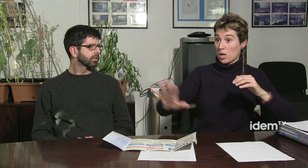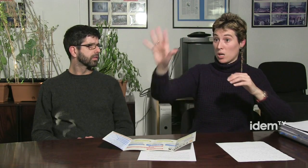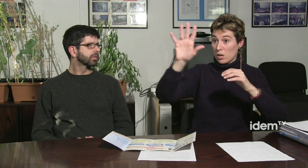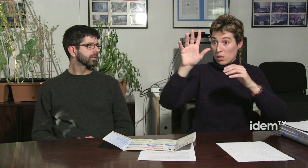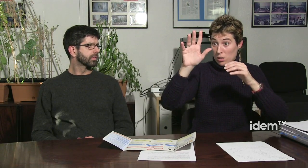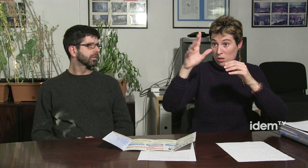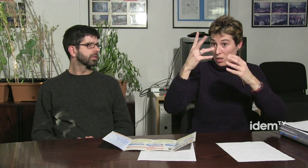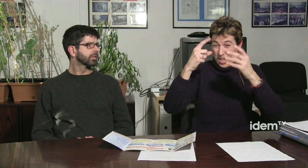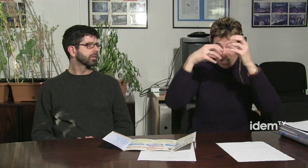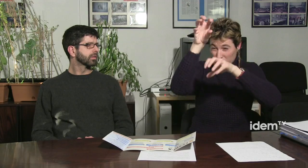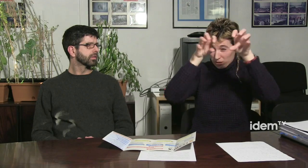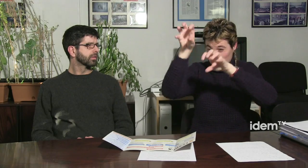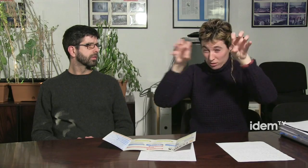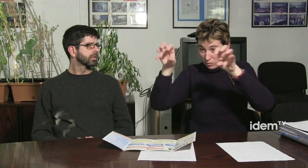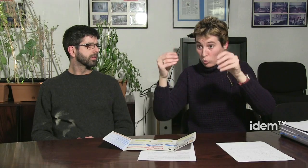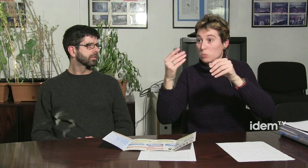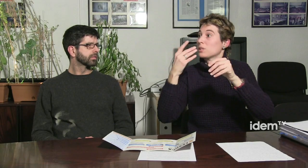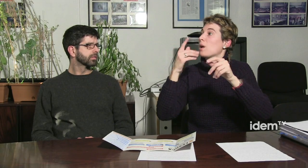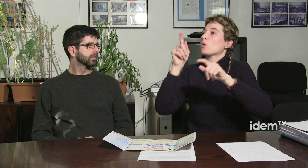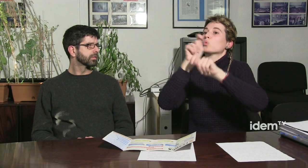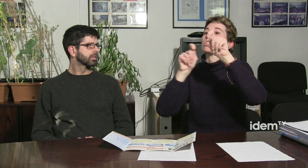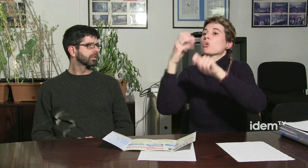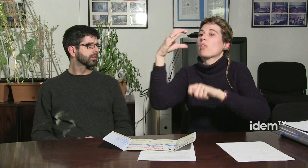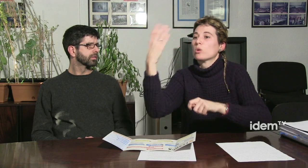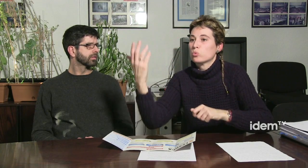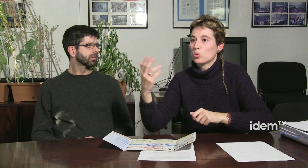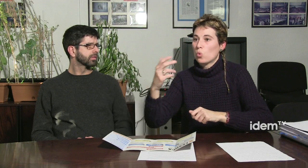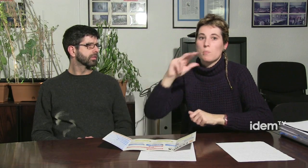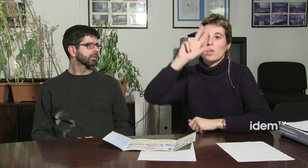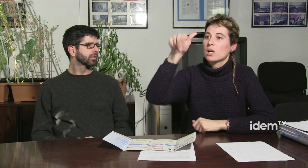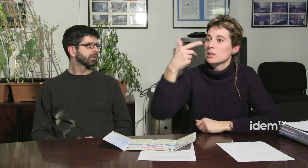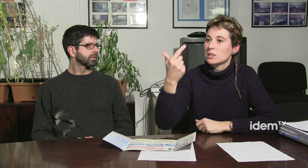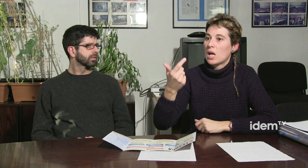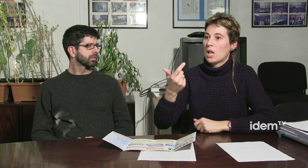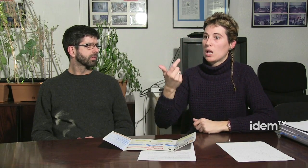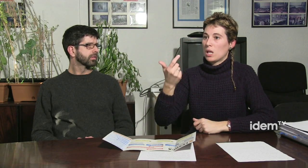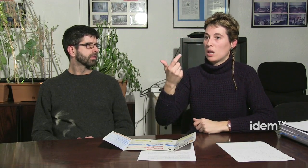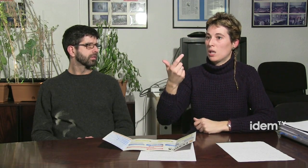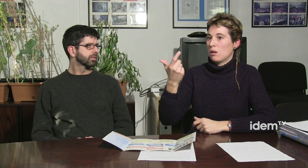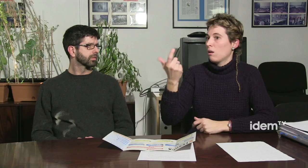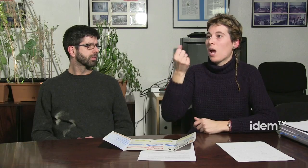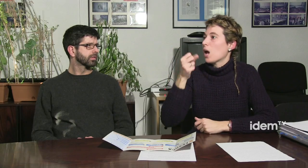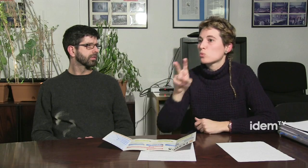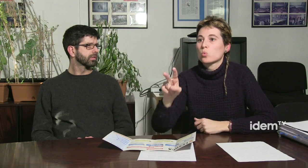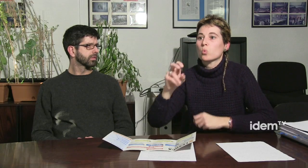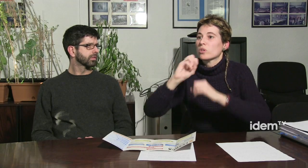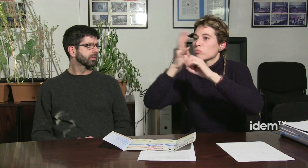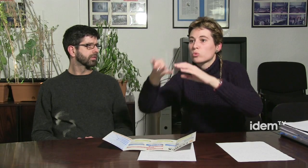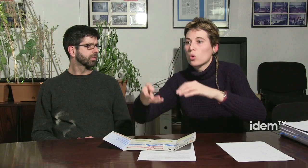Per exemple, a Barcelona entre totes hi ha Cerecusor, Estacassà,